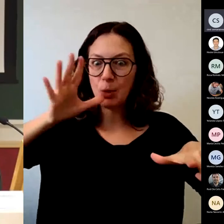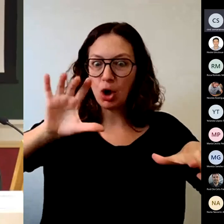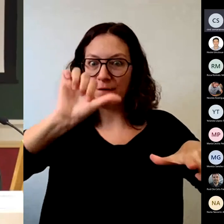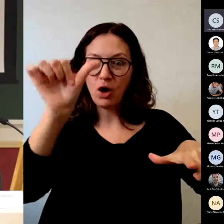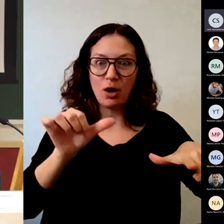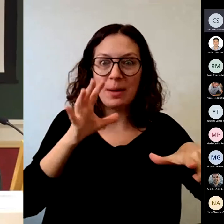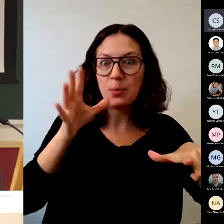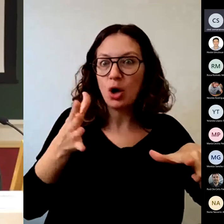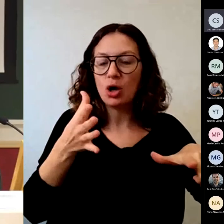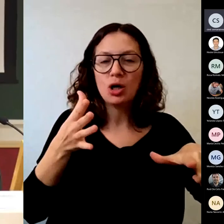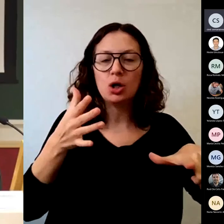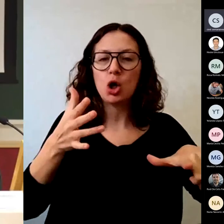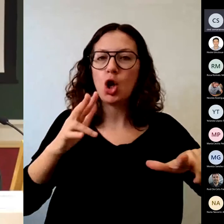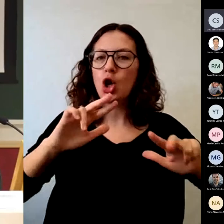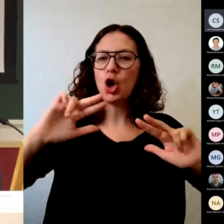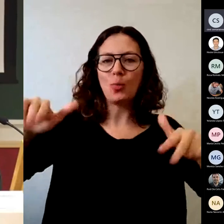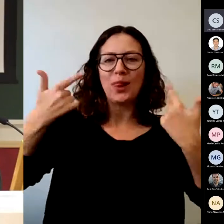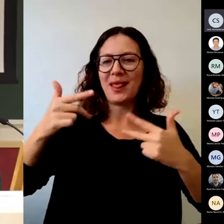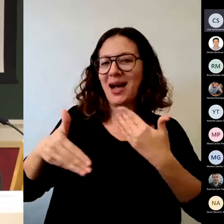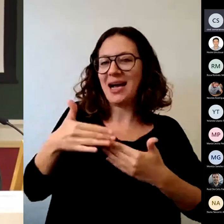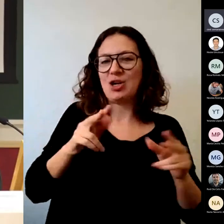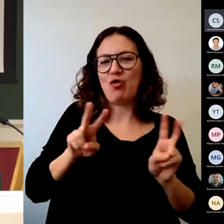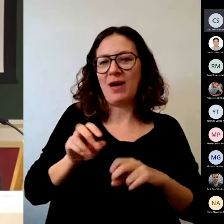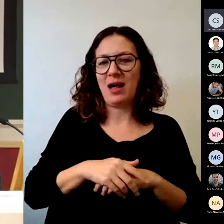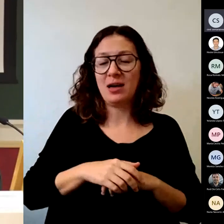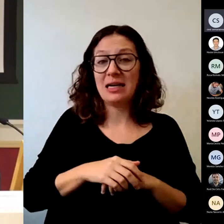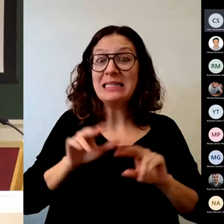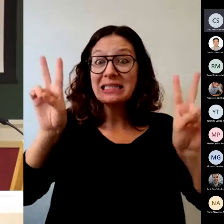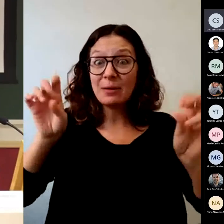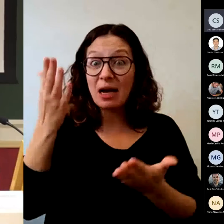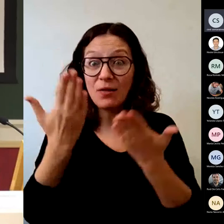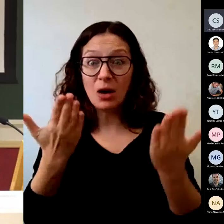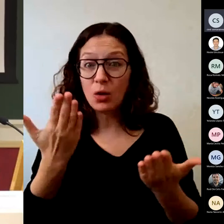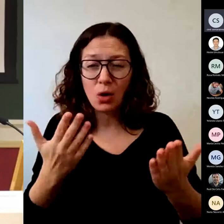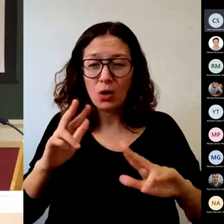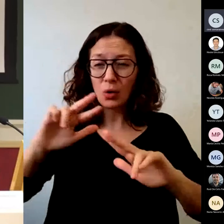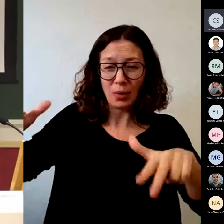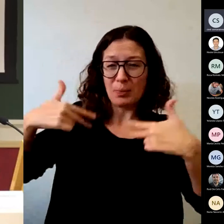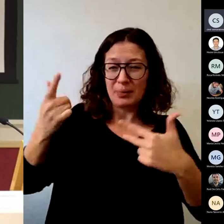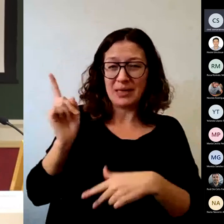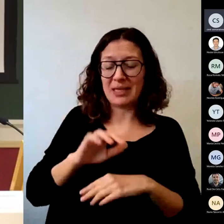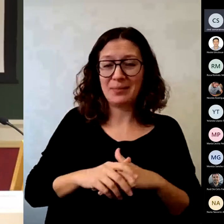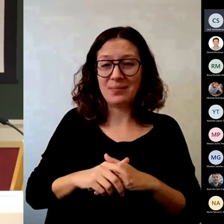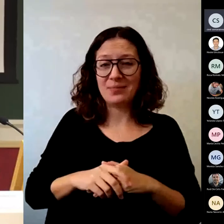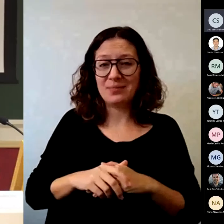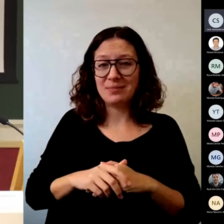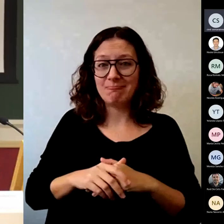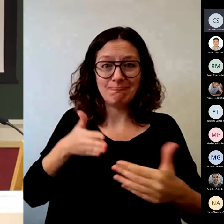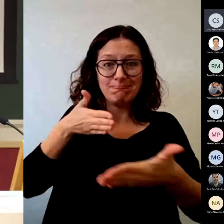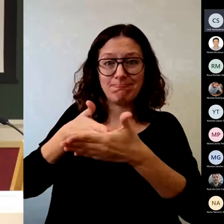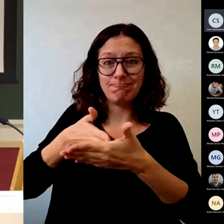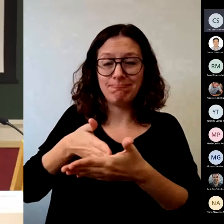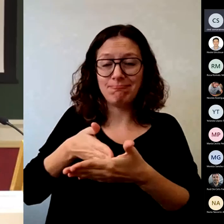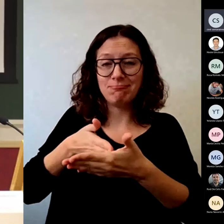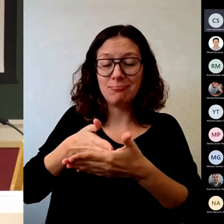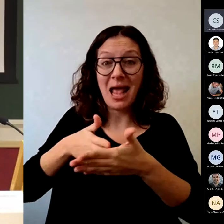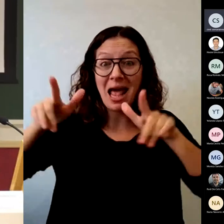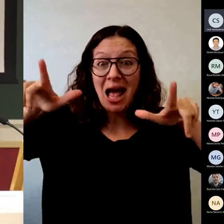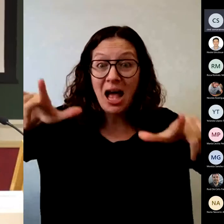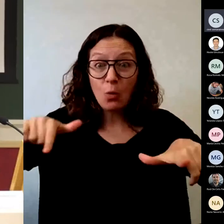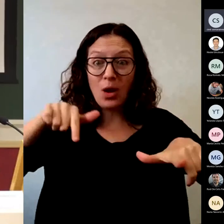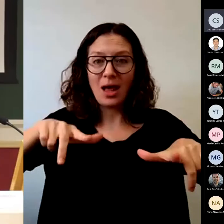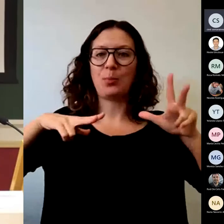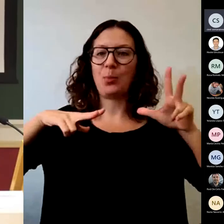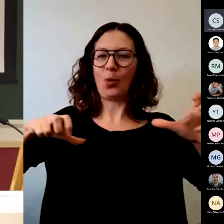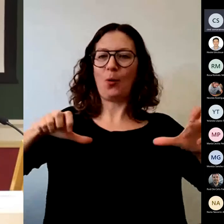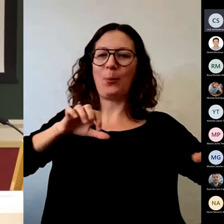evaluación. Tenemos aulas preparadas para esto, escucharme a mí, pero